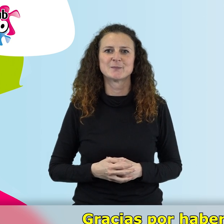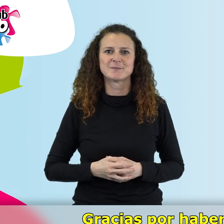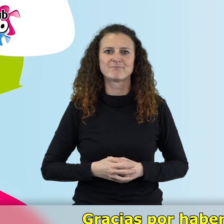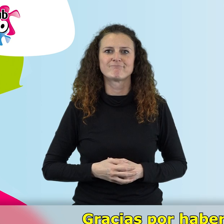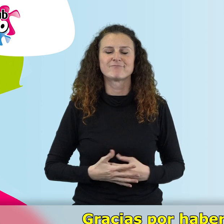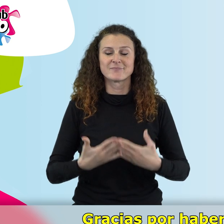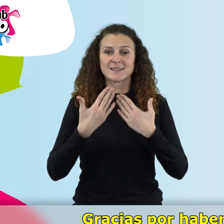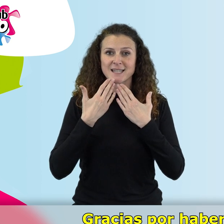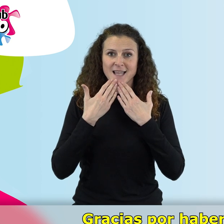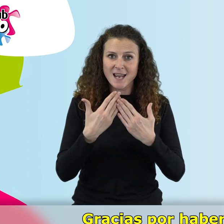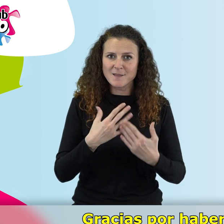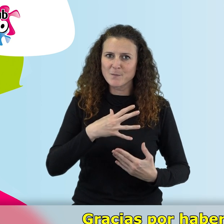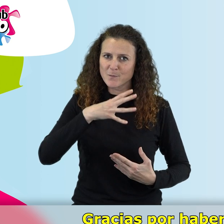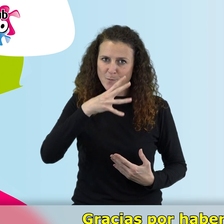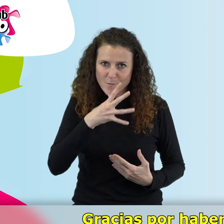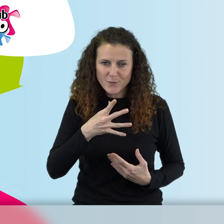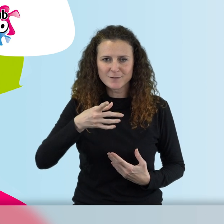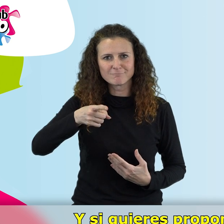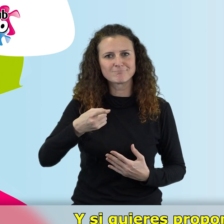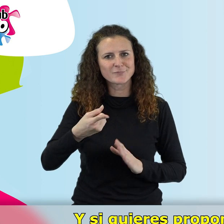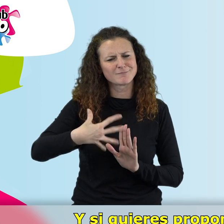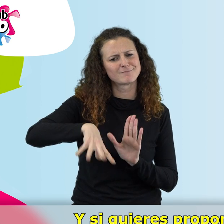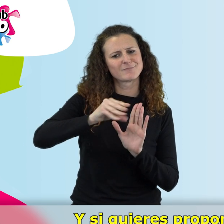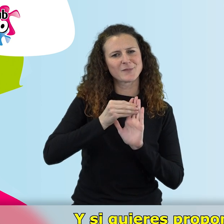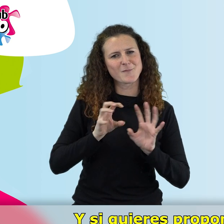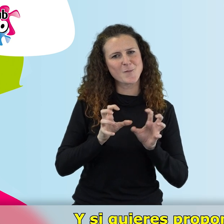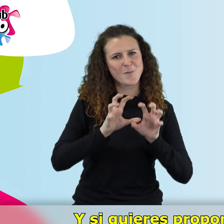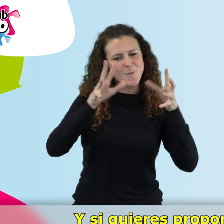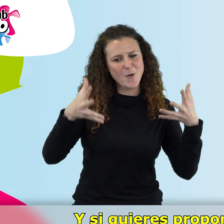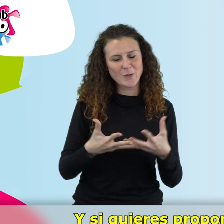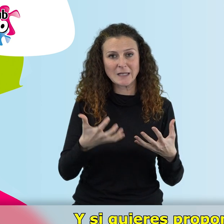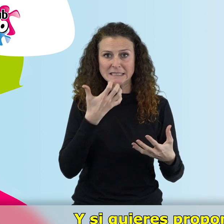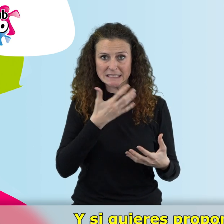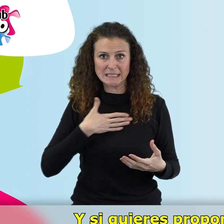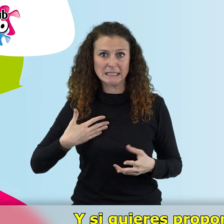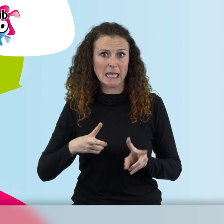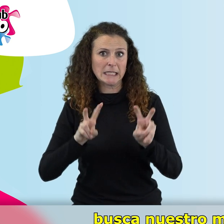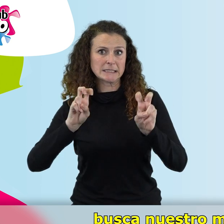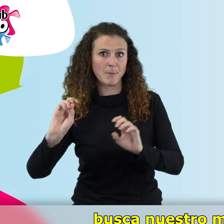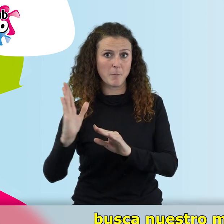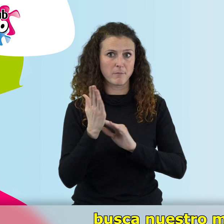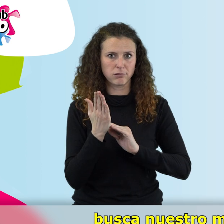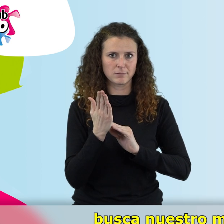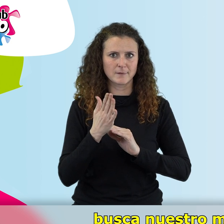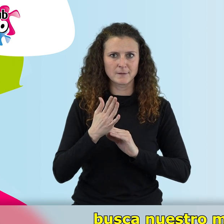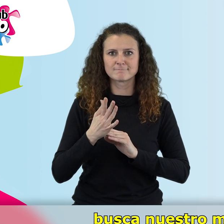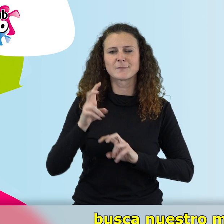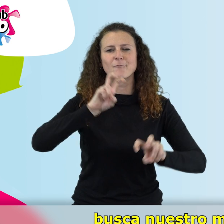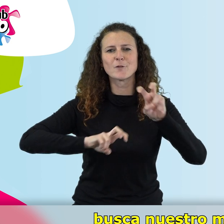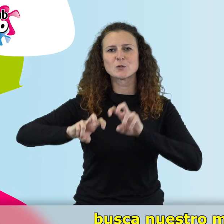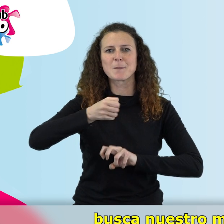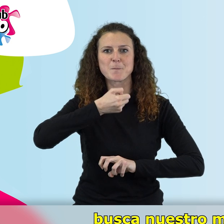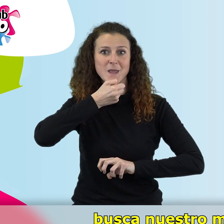Gracias por haberte sumado a nuestro podcast y si quieres proponer un tema para un próximo episodio busca nuestro